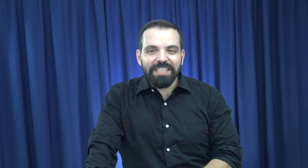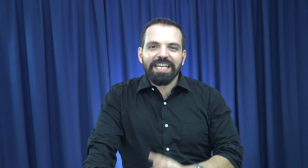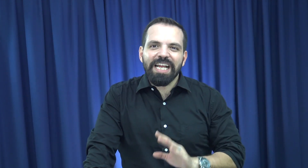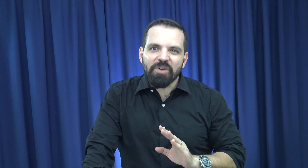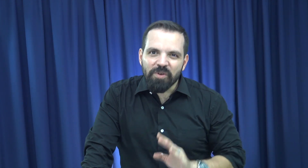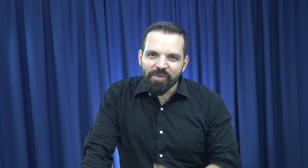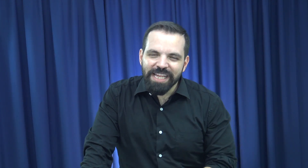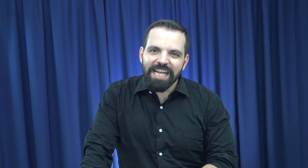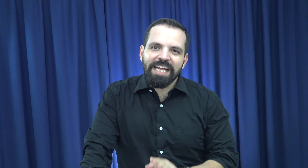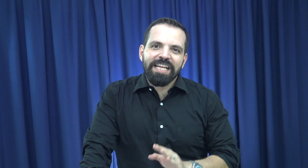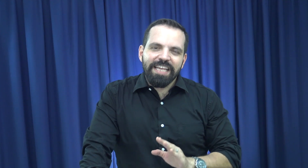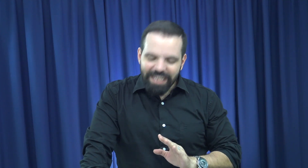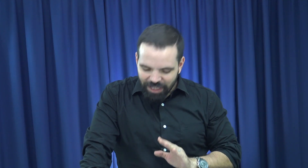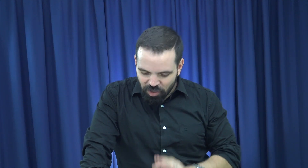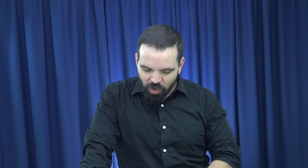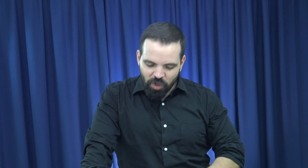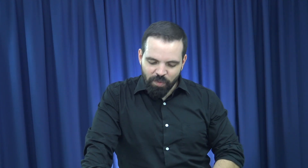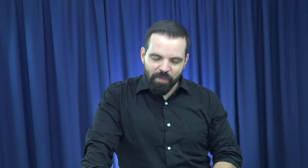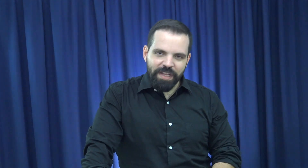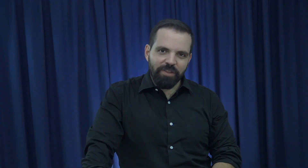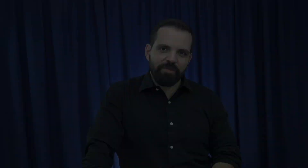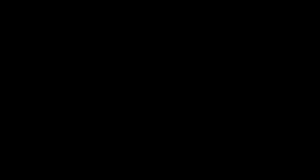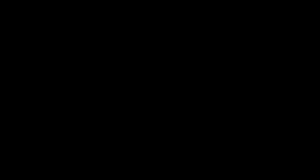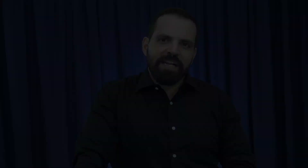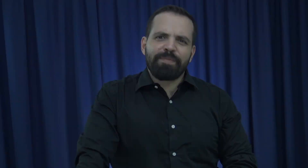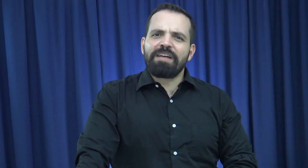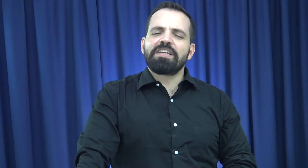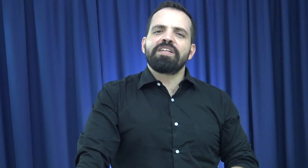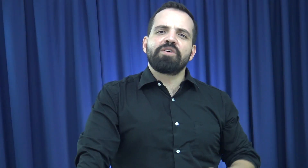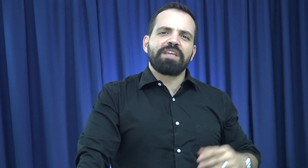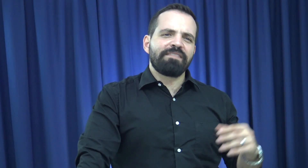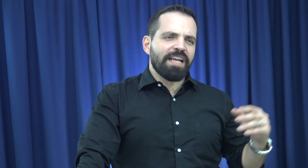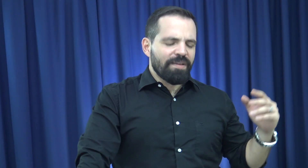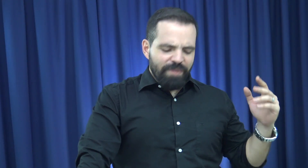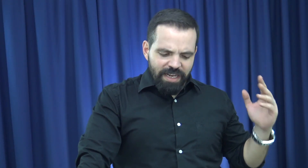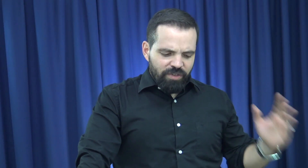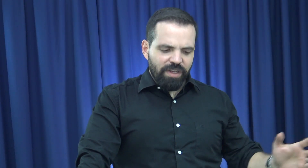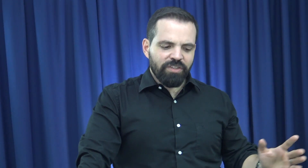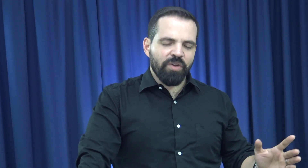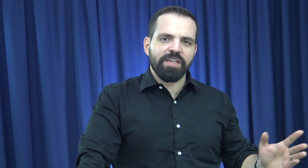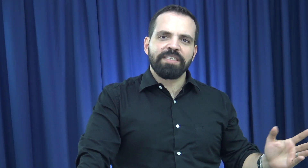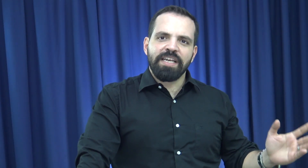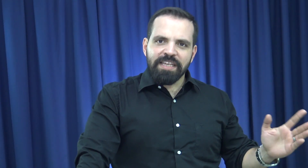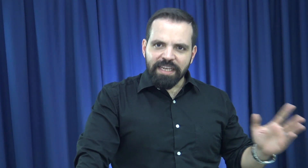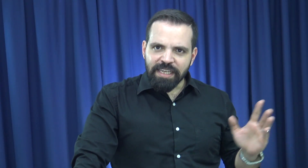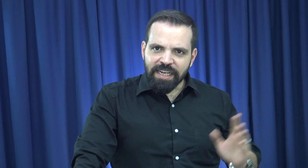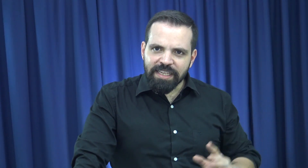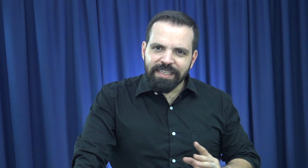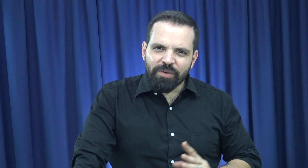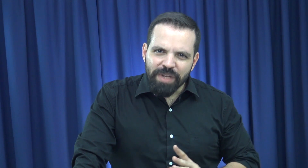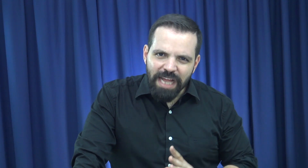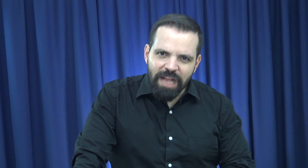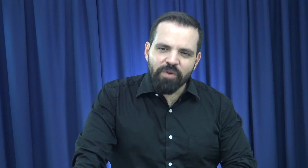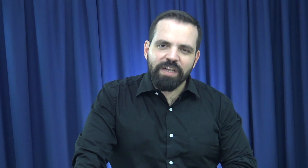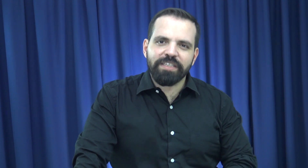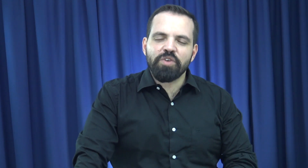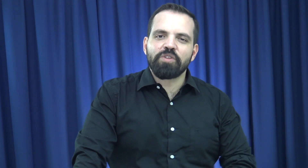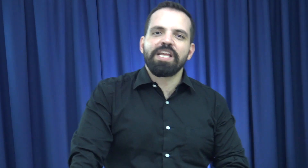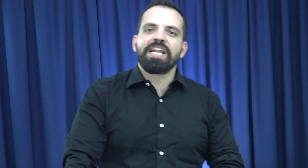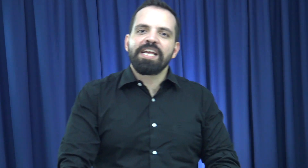dice que nos cuida en todo momento. La palabra de Dios habla en varias ocasiones acerca de ese cuidado que el Señor tiene